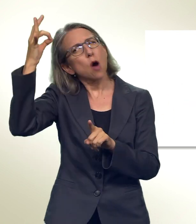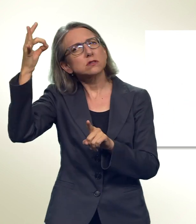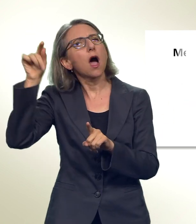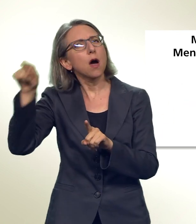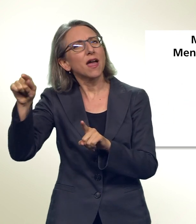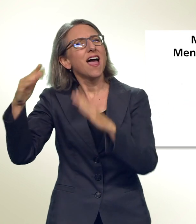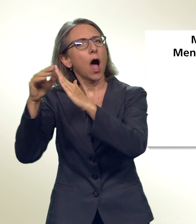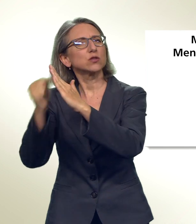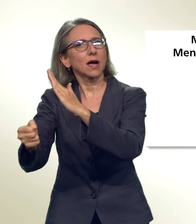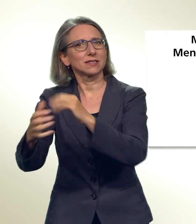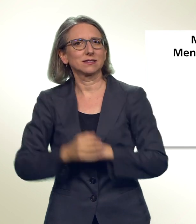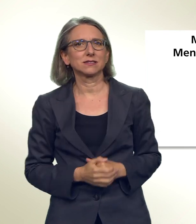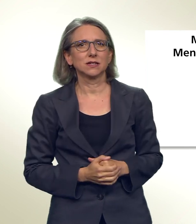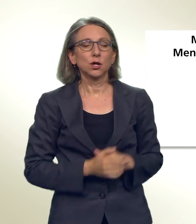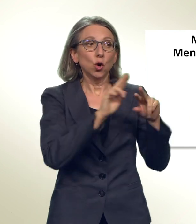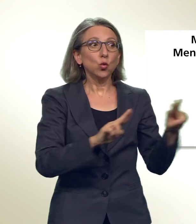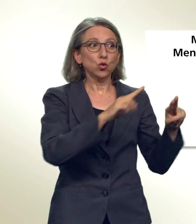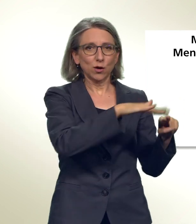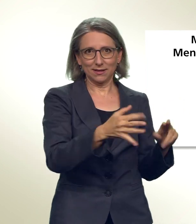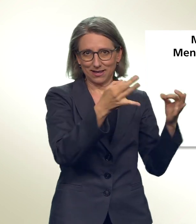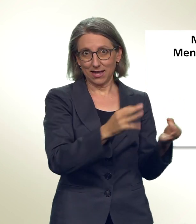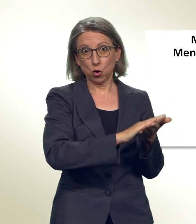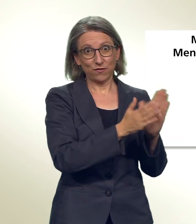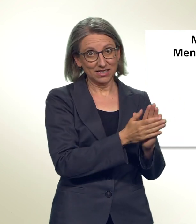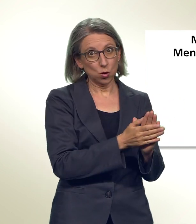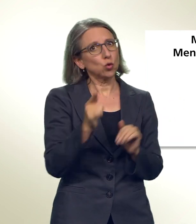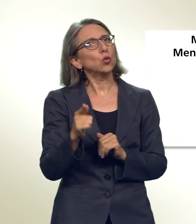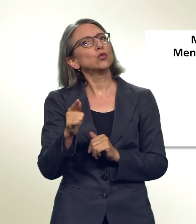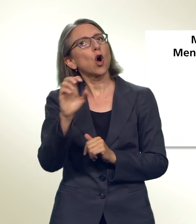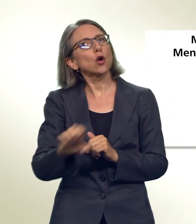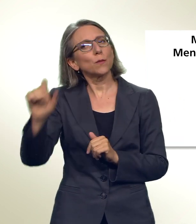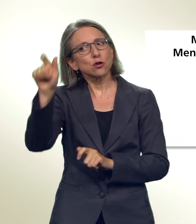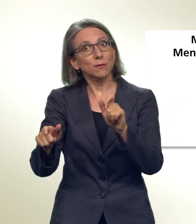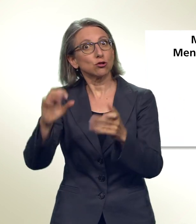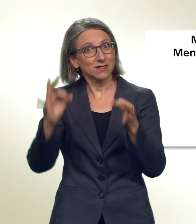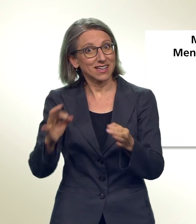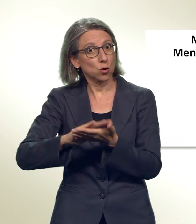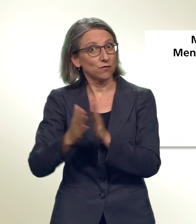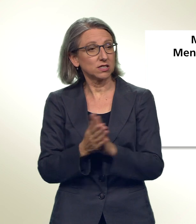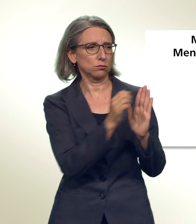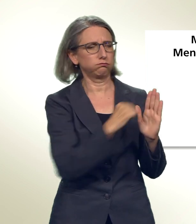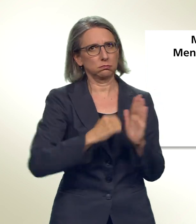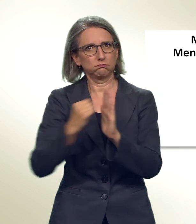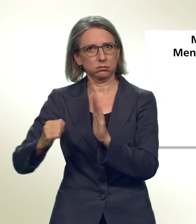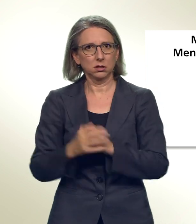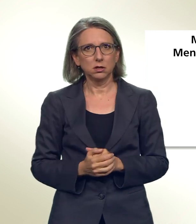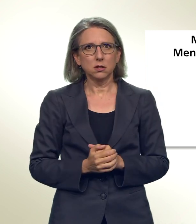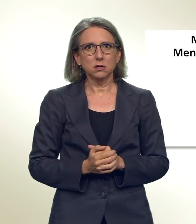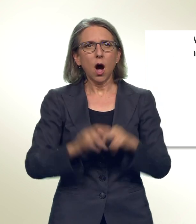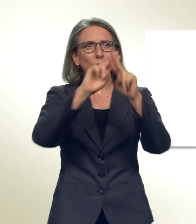würden die UNO-Kinderrechtskonvention und die Europäische Menschenrechtskonvention verletzen. Das Gesetz schadet dem internationalen Ansehen